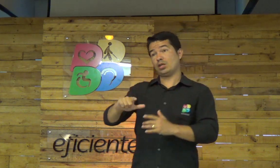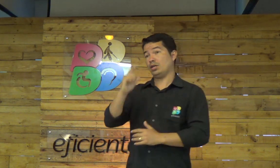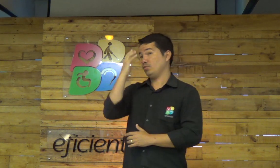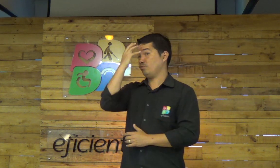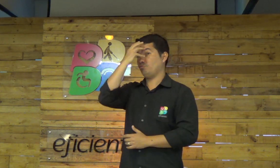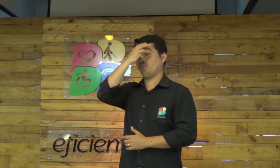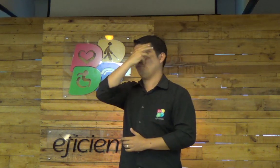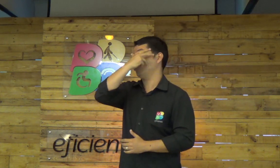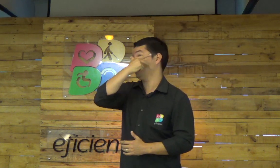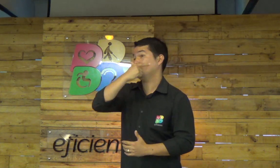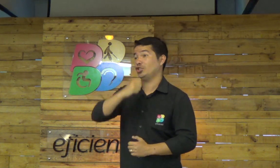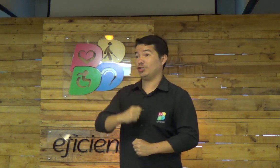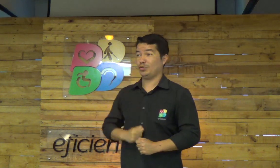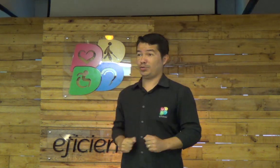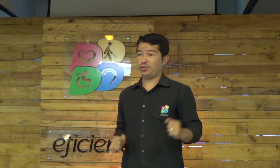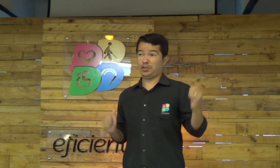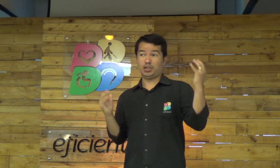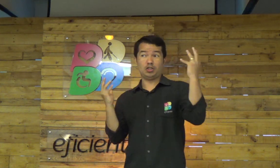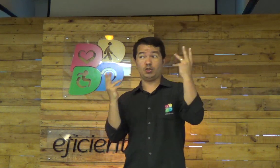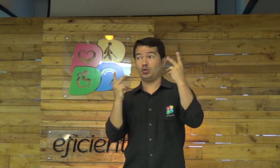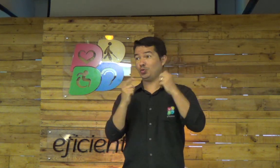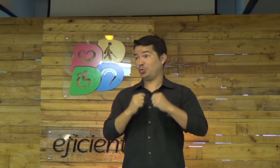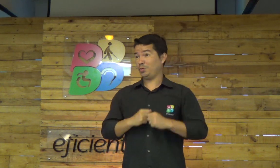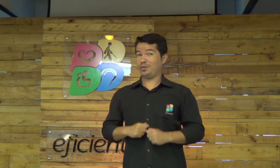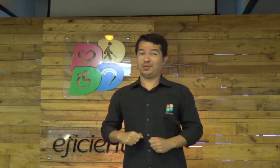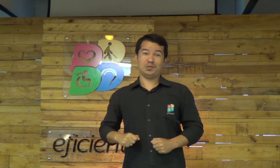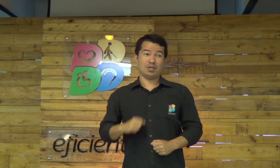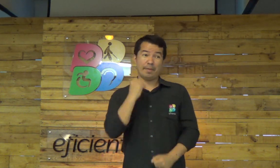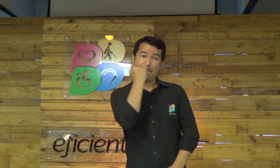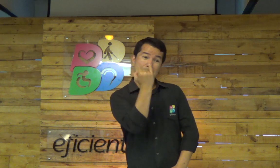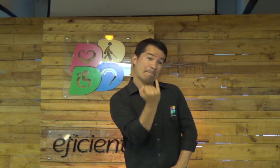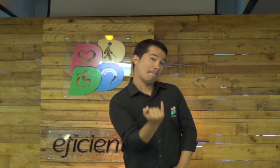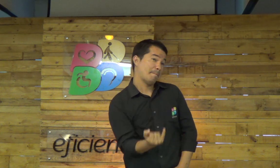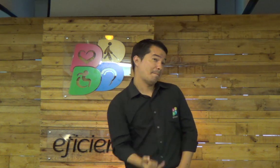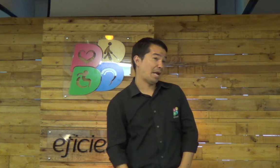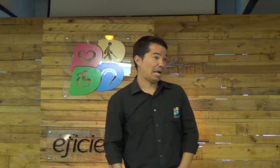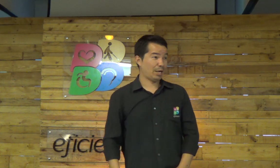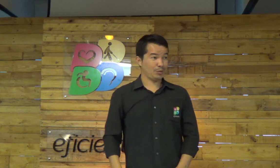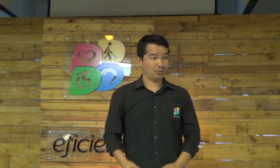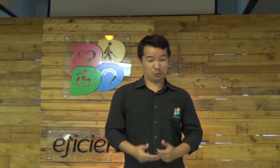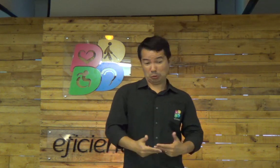aprendemos a acreditar que Jesus é bonito, magro,